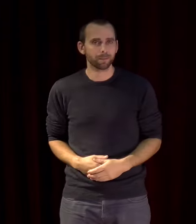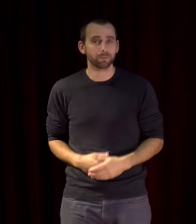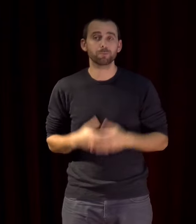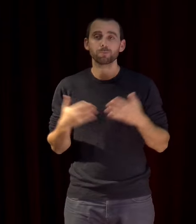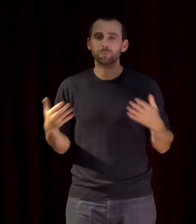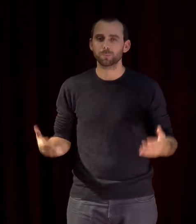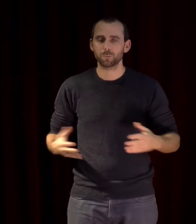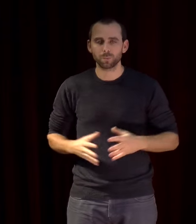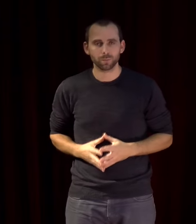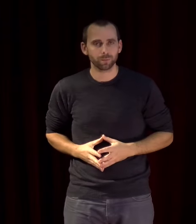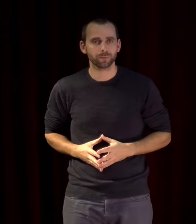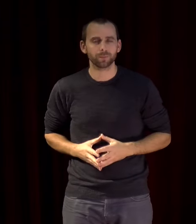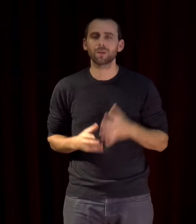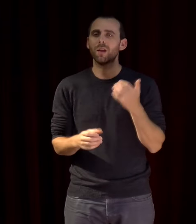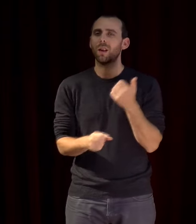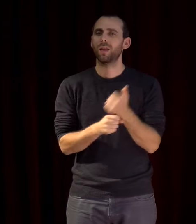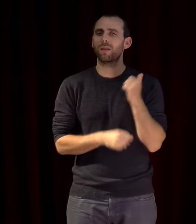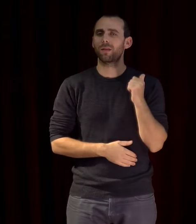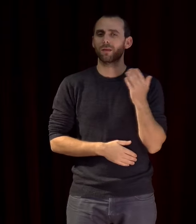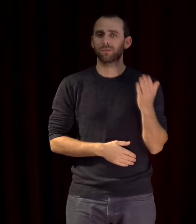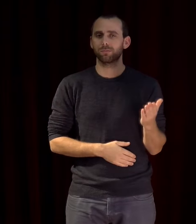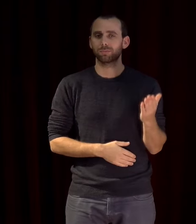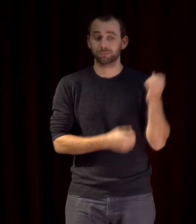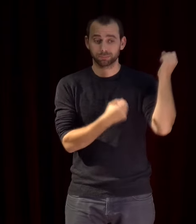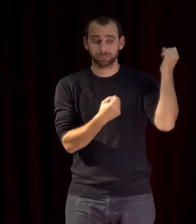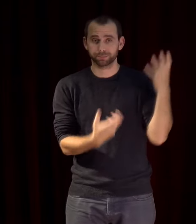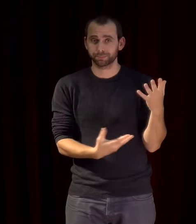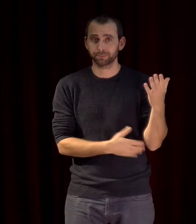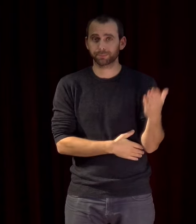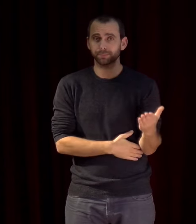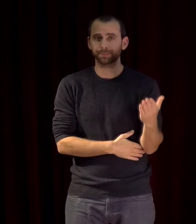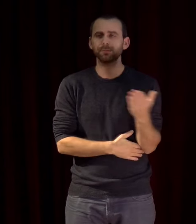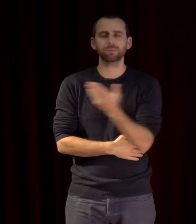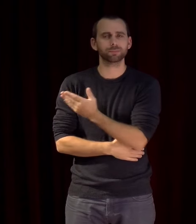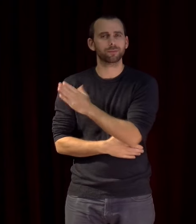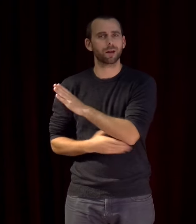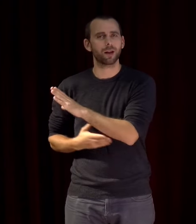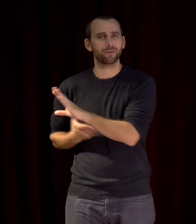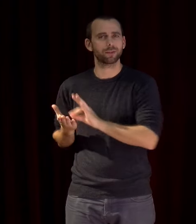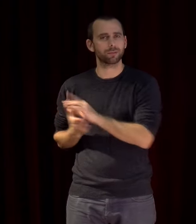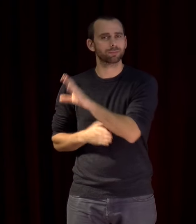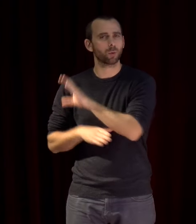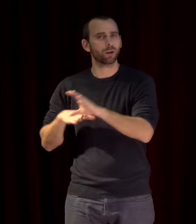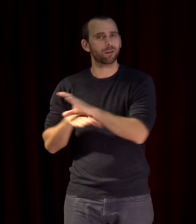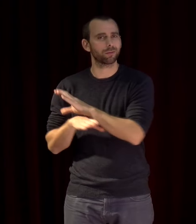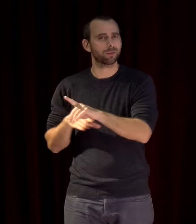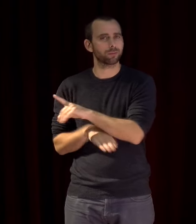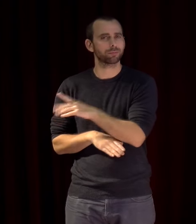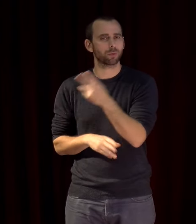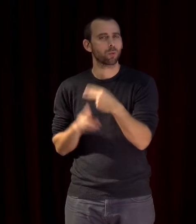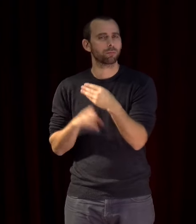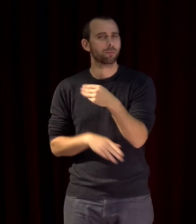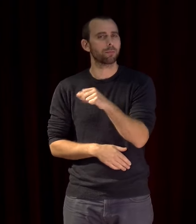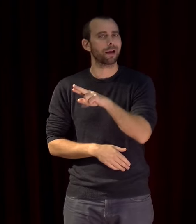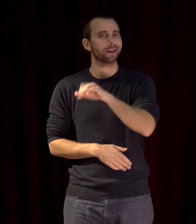l'année dernière, nous avons fait une édition à l'invitation d'une chorégraphe qui s'appelle Myriam Jazouli. Nous avons fait une édition de ces